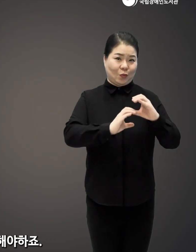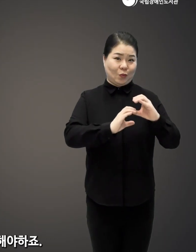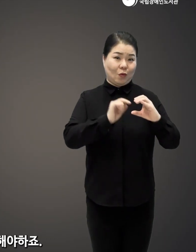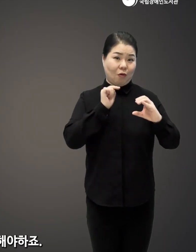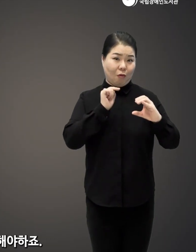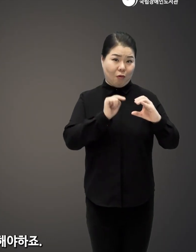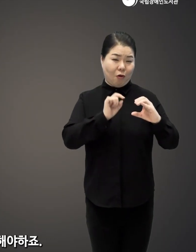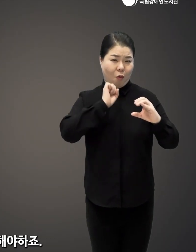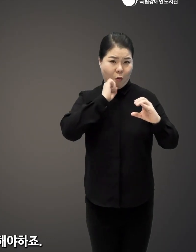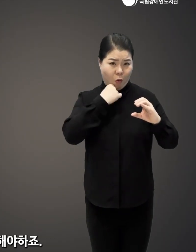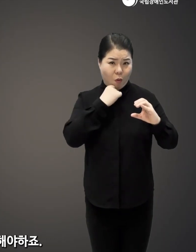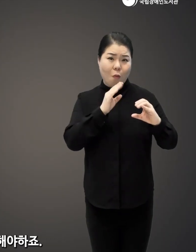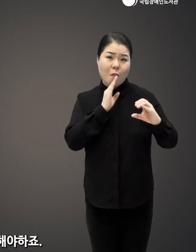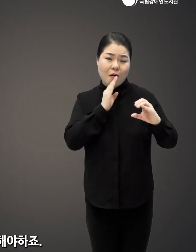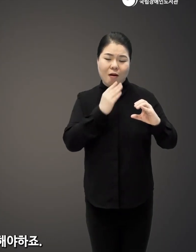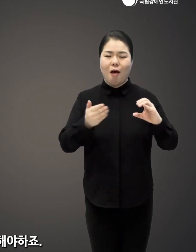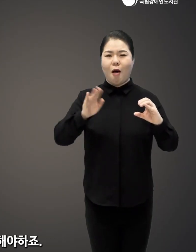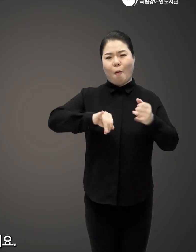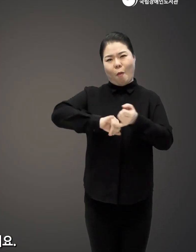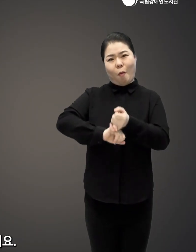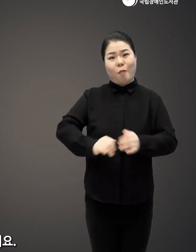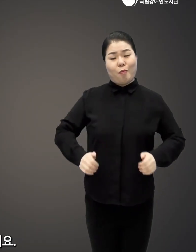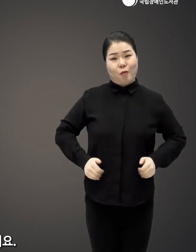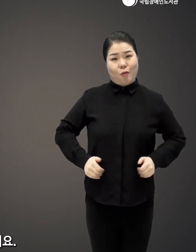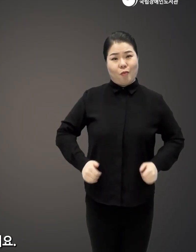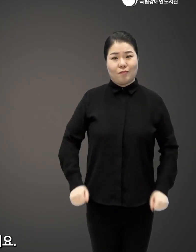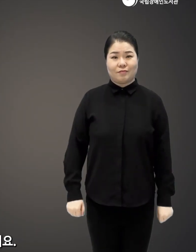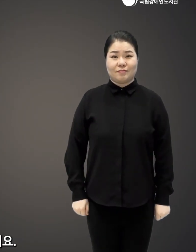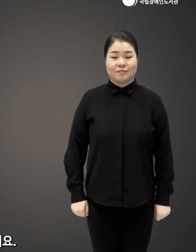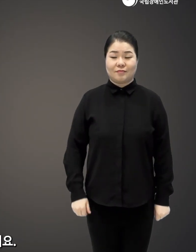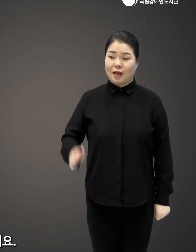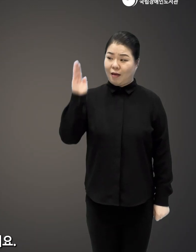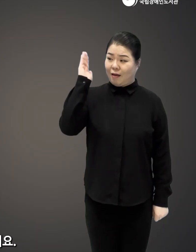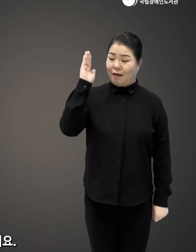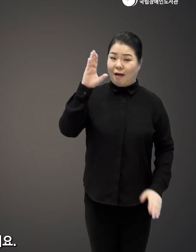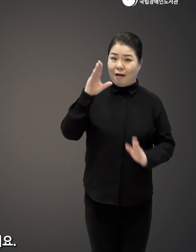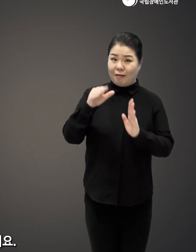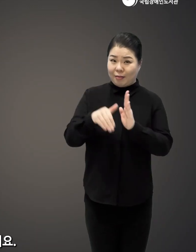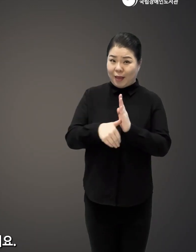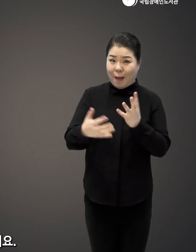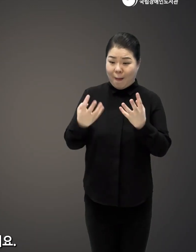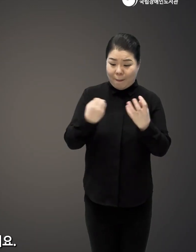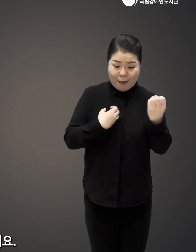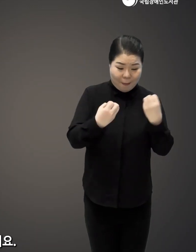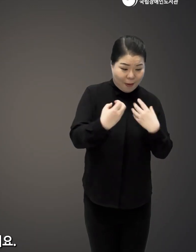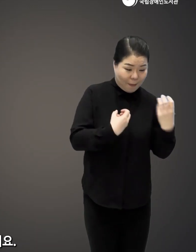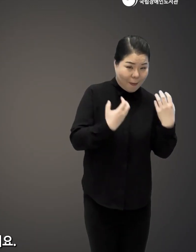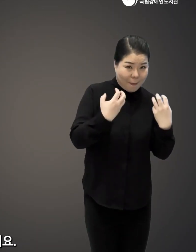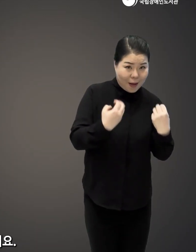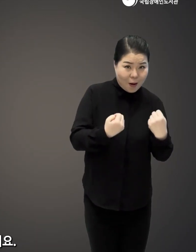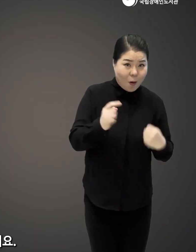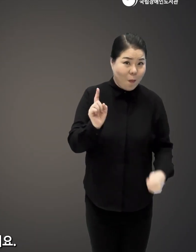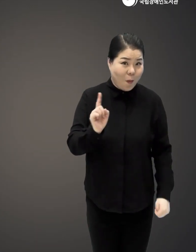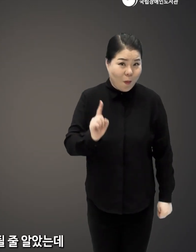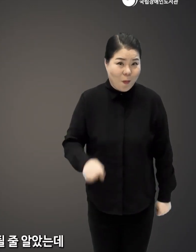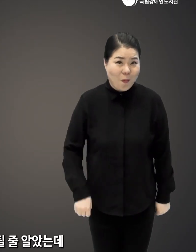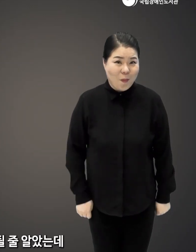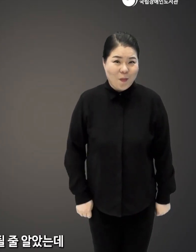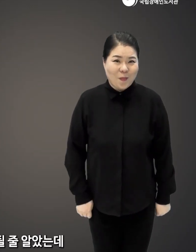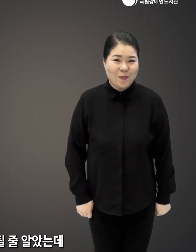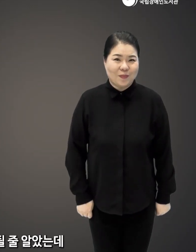것을 어렵지만 해야 하죠 강의를 하면서 또 많이 듣는 말 중에요 이런 말씀들이 있어요